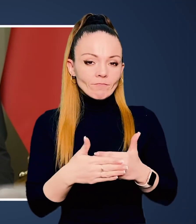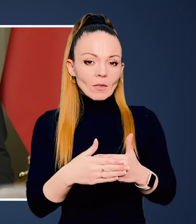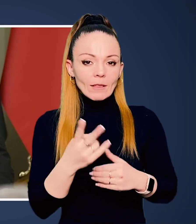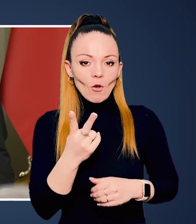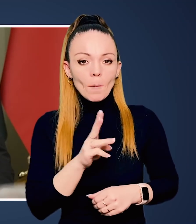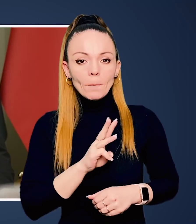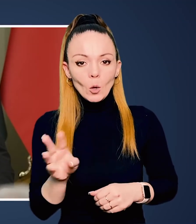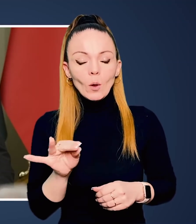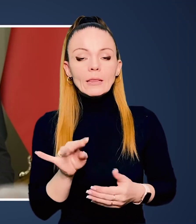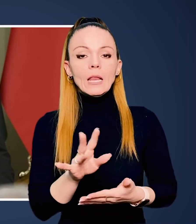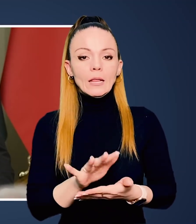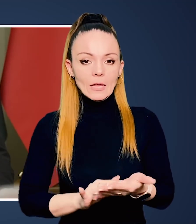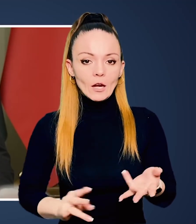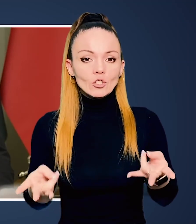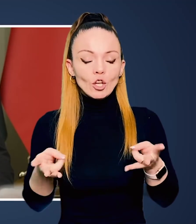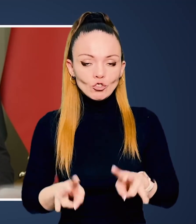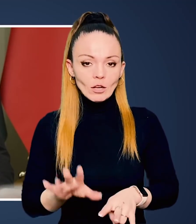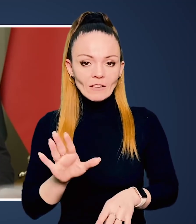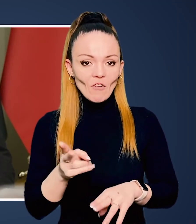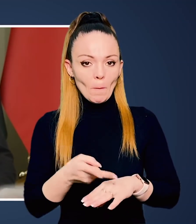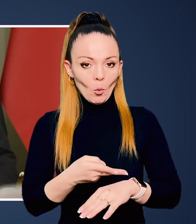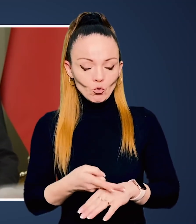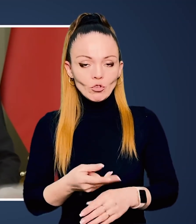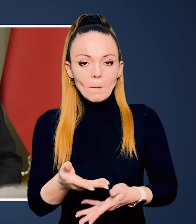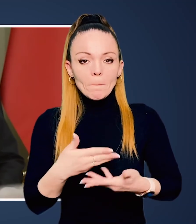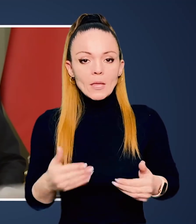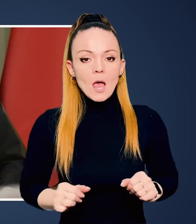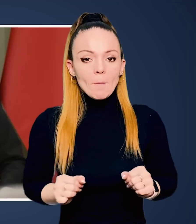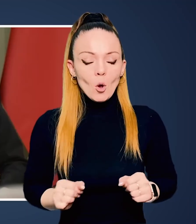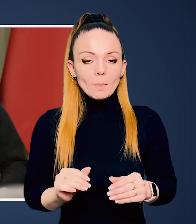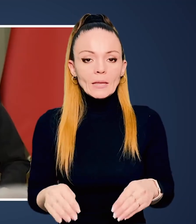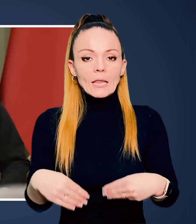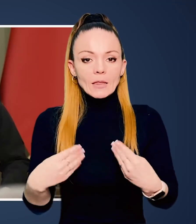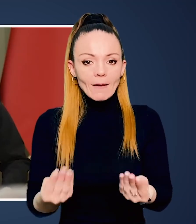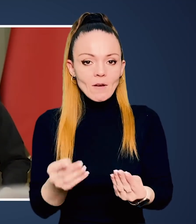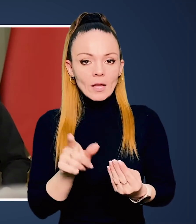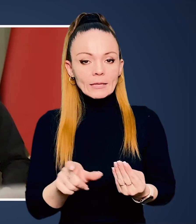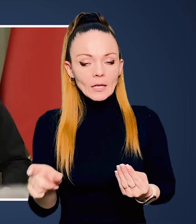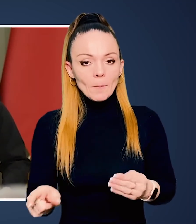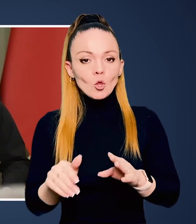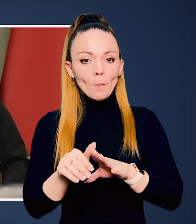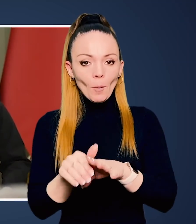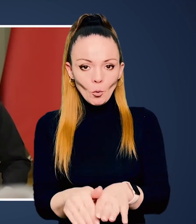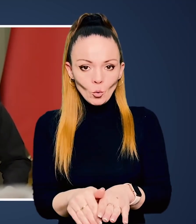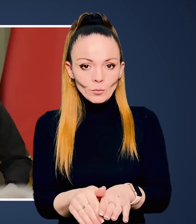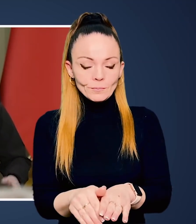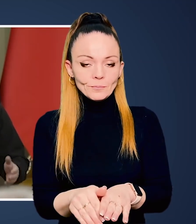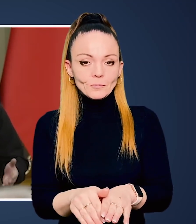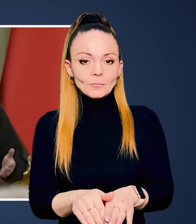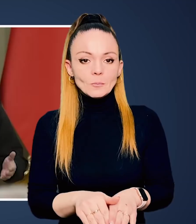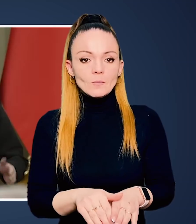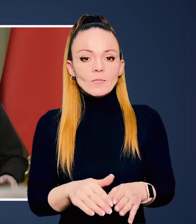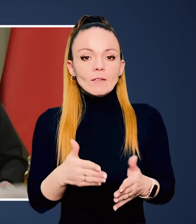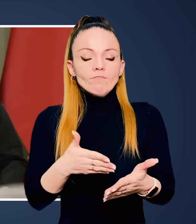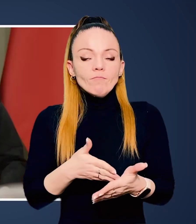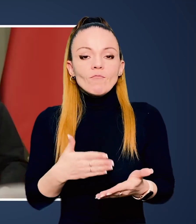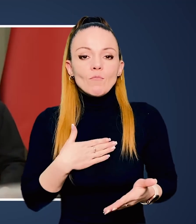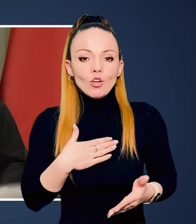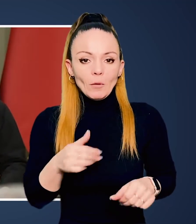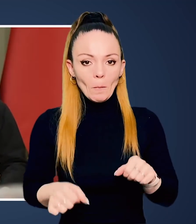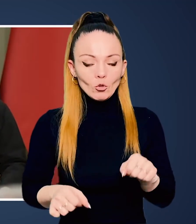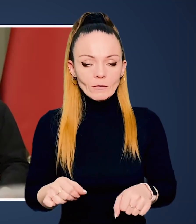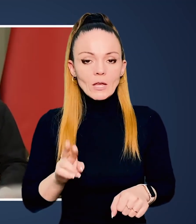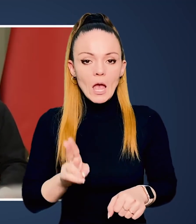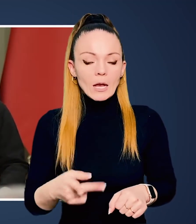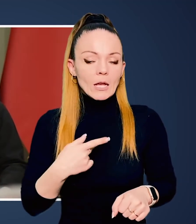2 мільйонів, і надалі залишаються в Польщі. Ми намагаємося надавати їм допомогу в міру